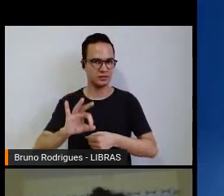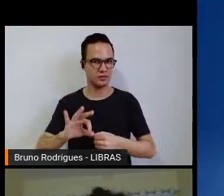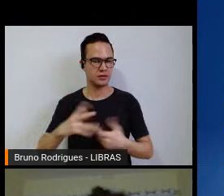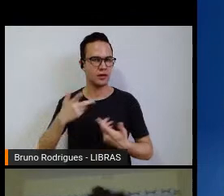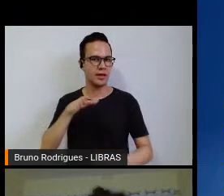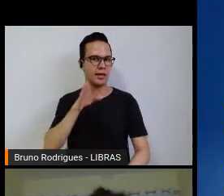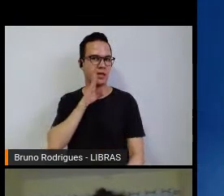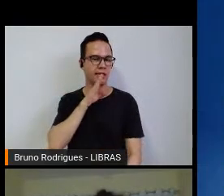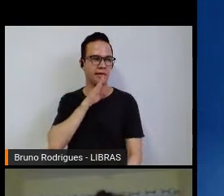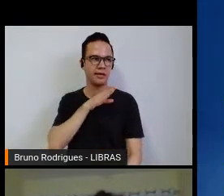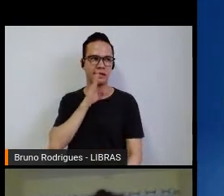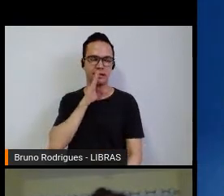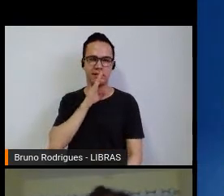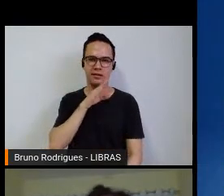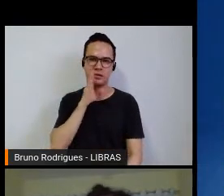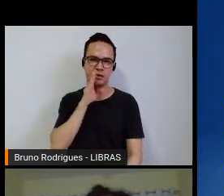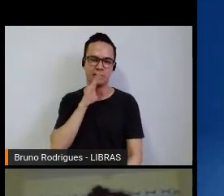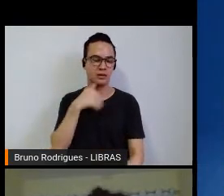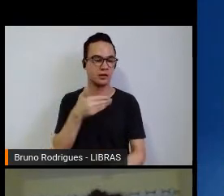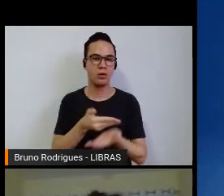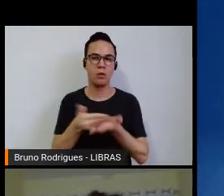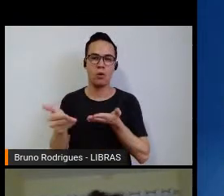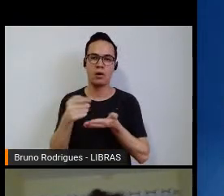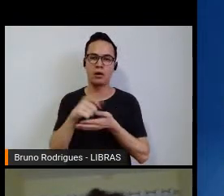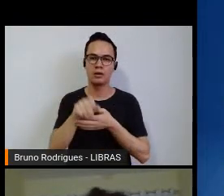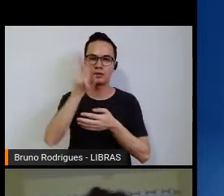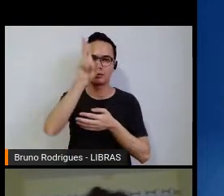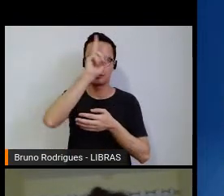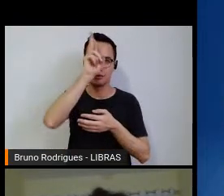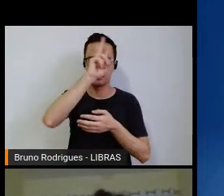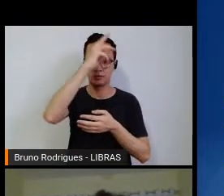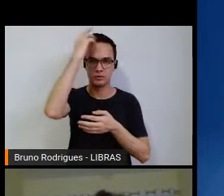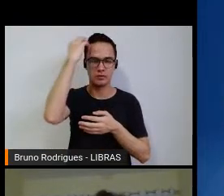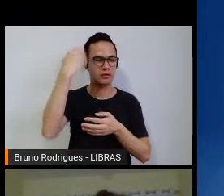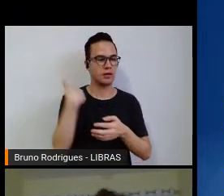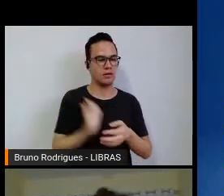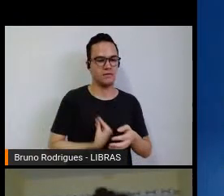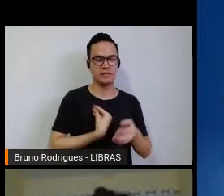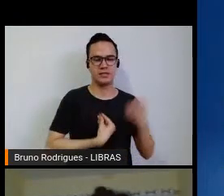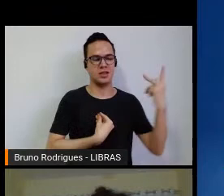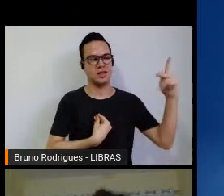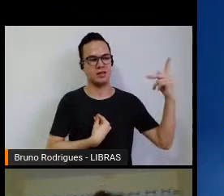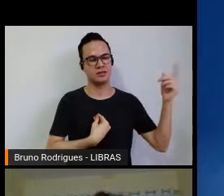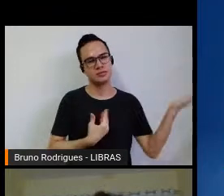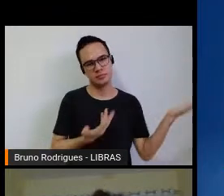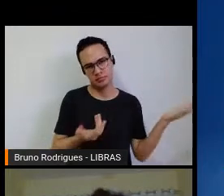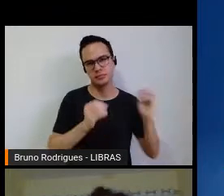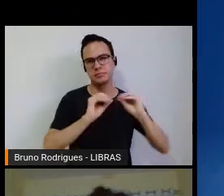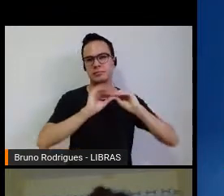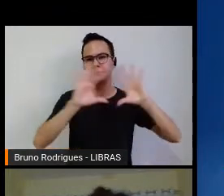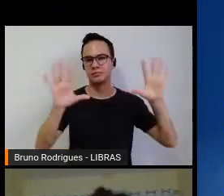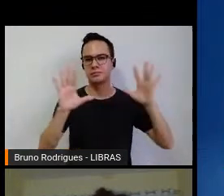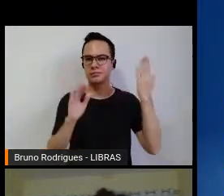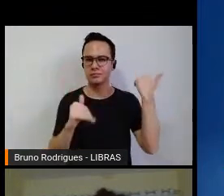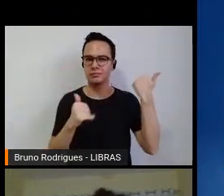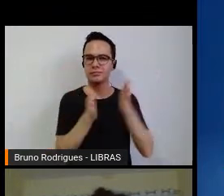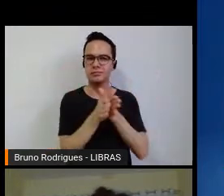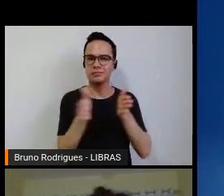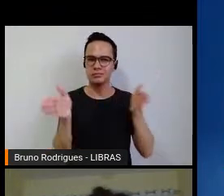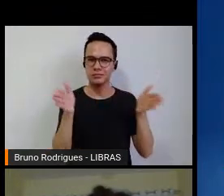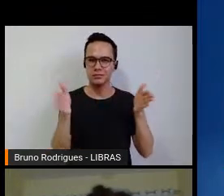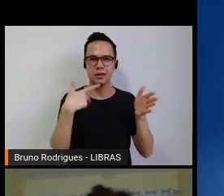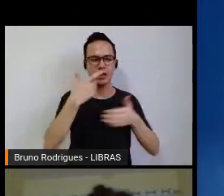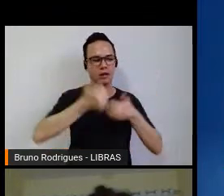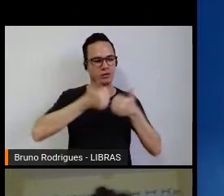Interessante demais como começou essa história na vida deles, é óbvio que naquele período era um